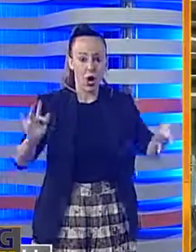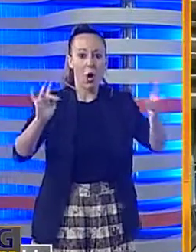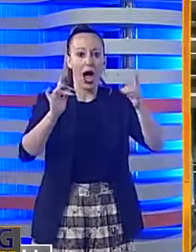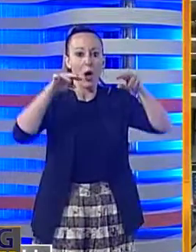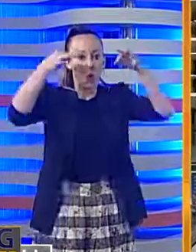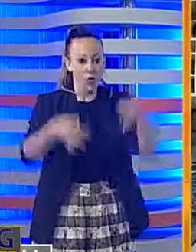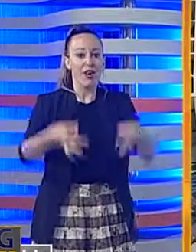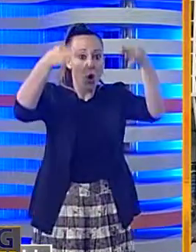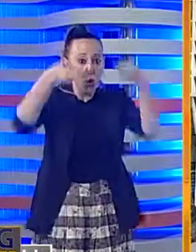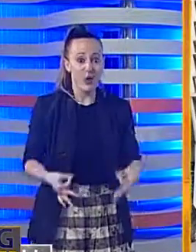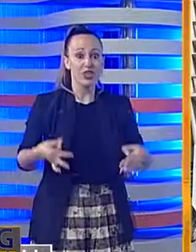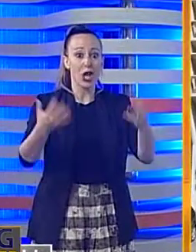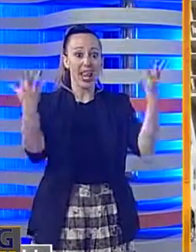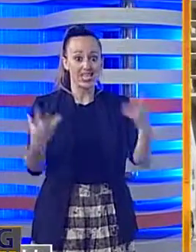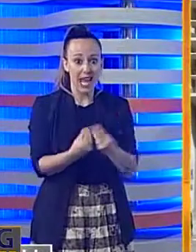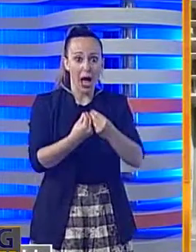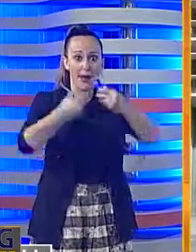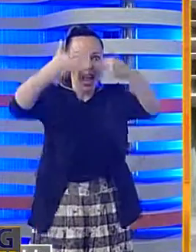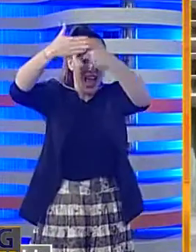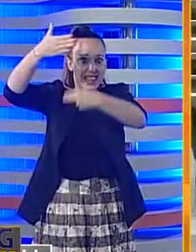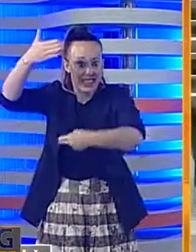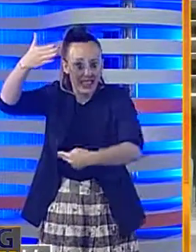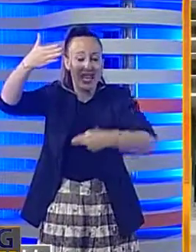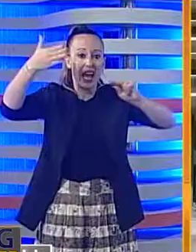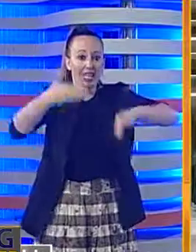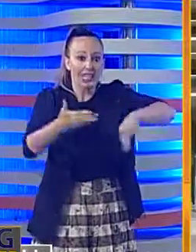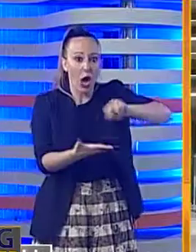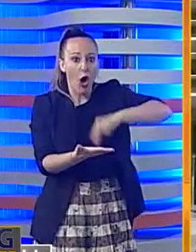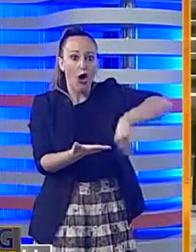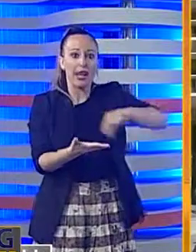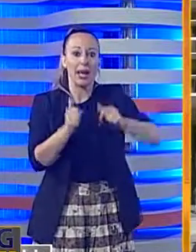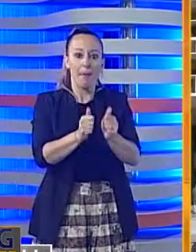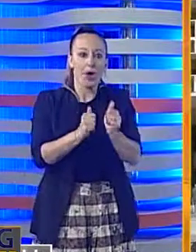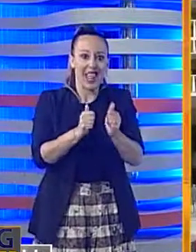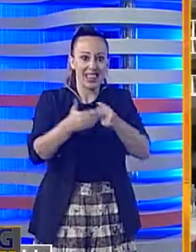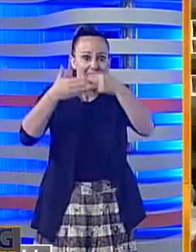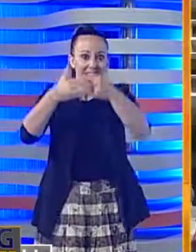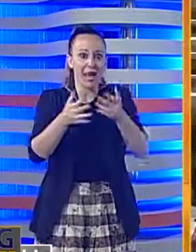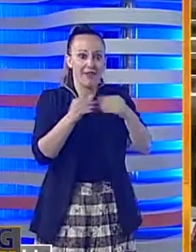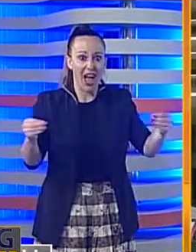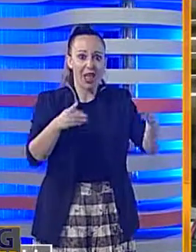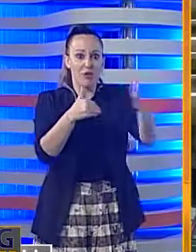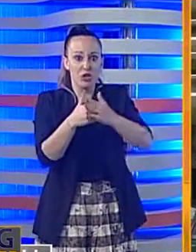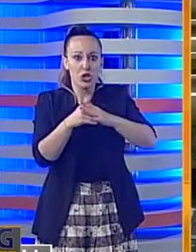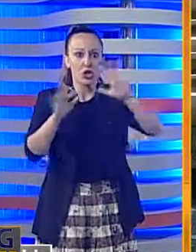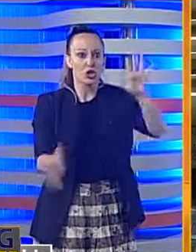ritenersi coinvolti nella vicenda. Circa un migliaio di persone.